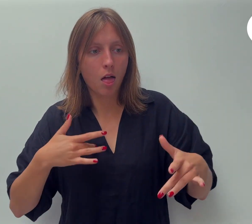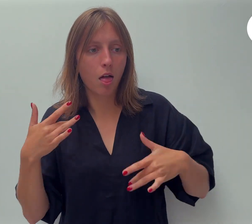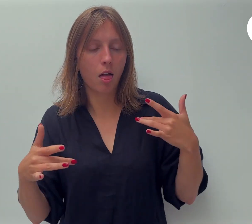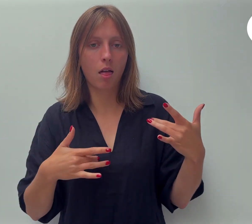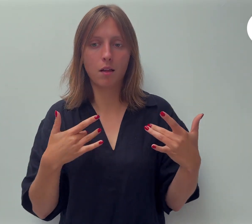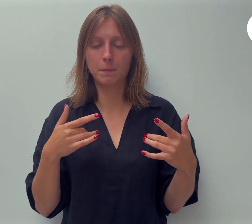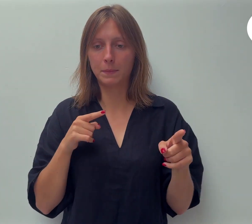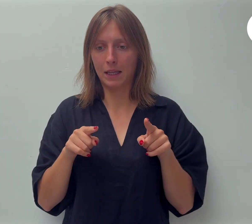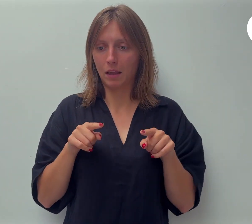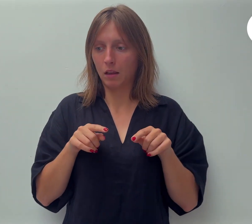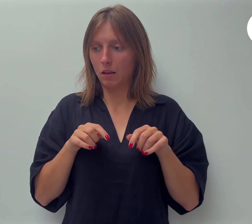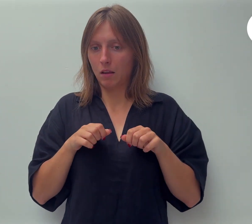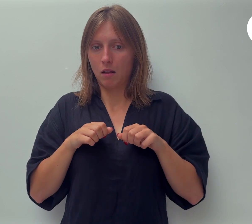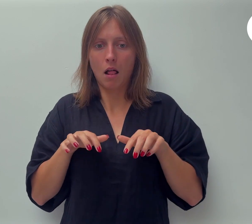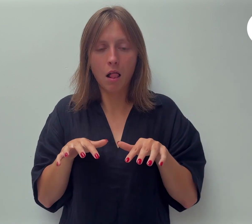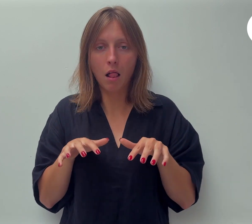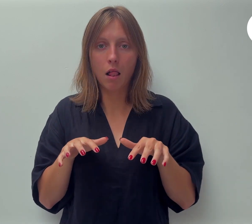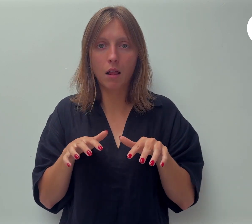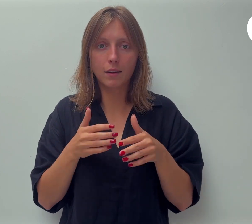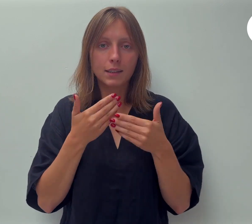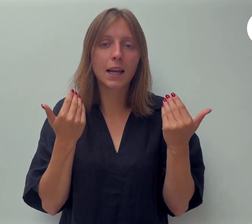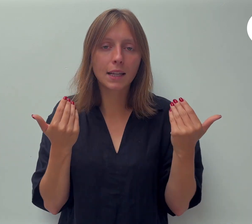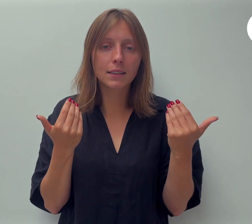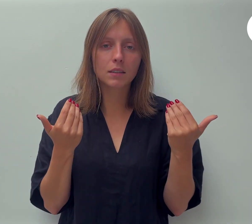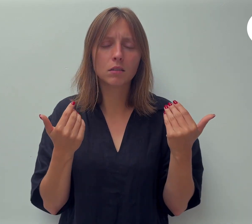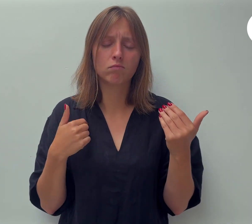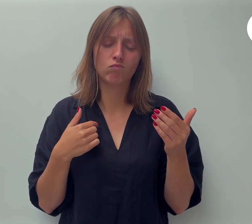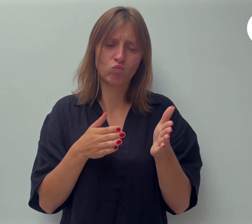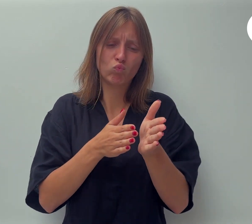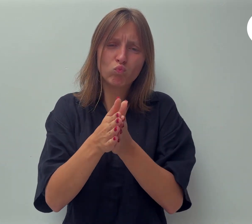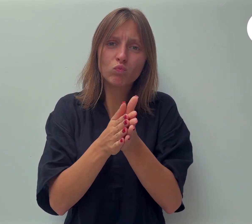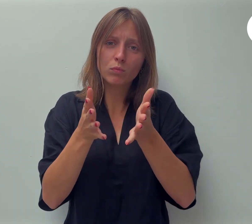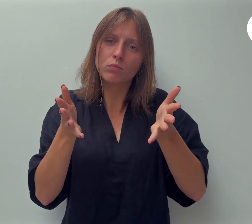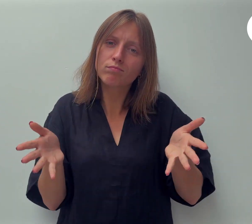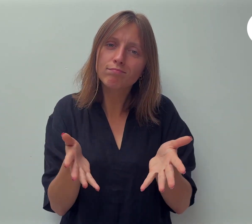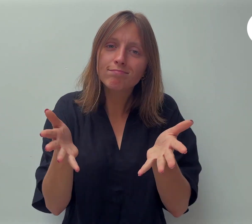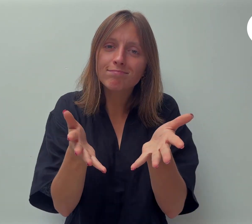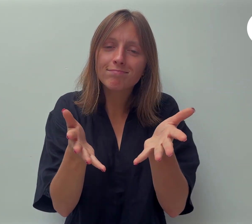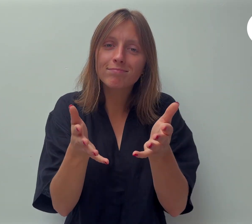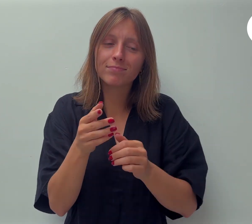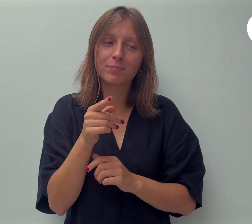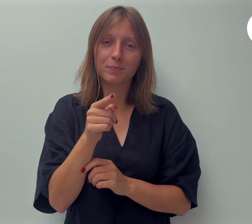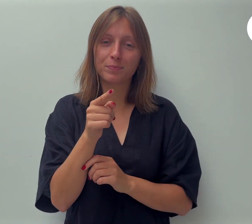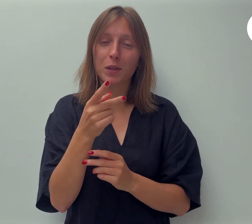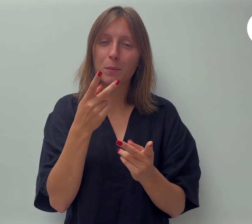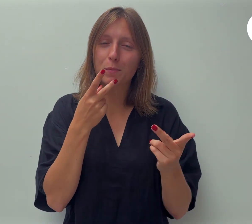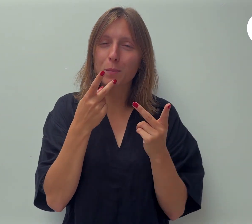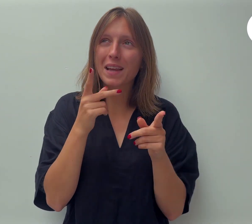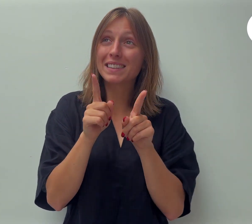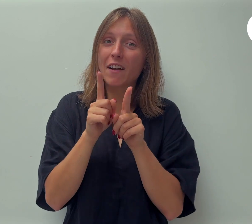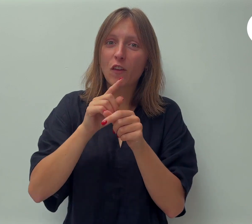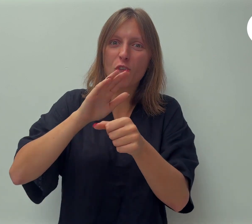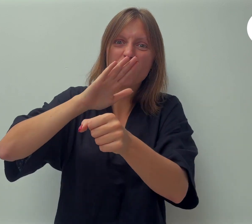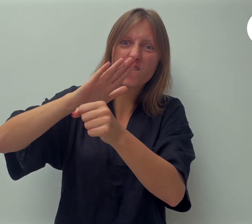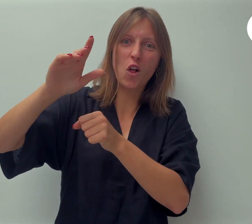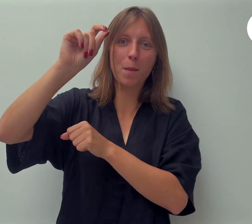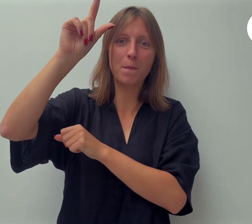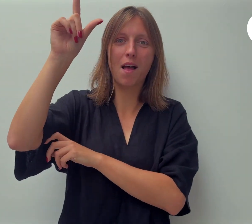geven. Ik wil u allemaal aanmoedigen om een beetje als de volle maan te zijn en zo Gods licht te laten